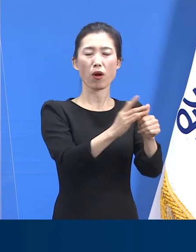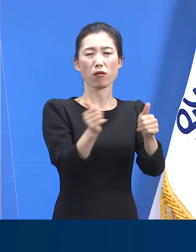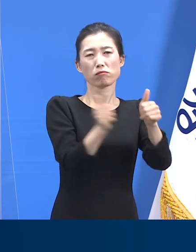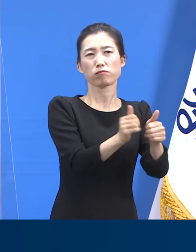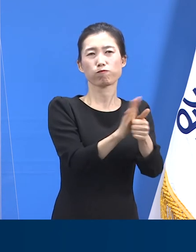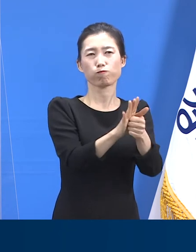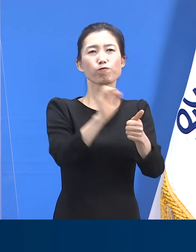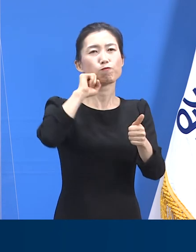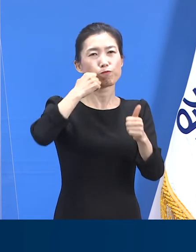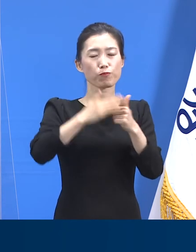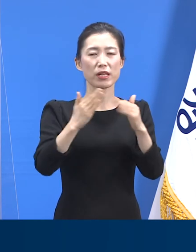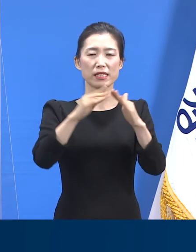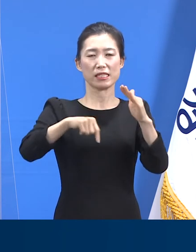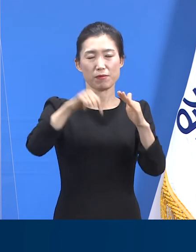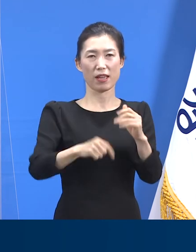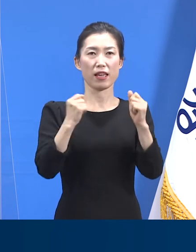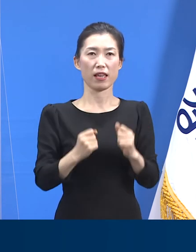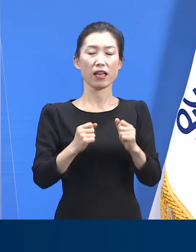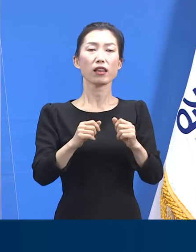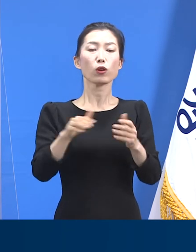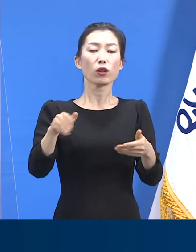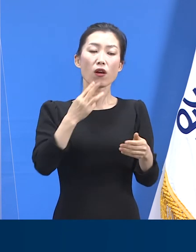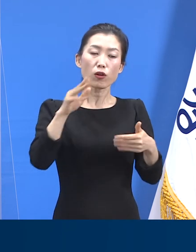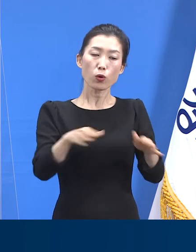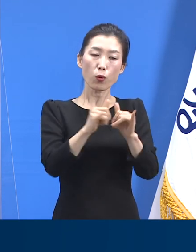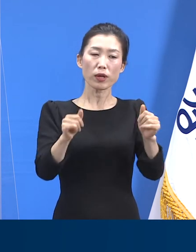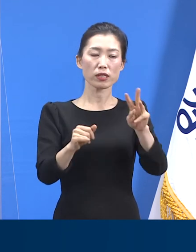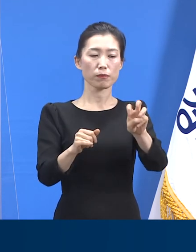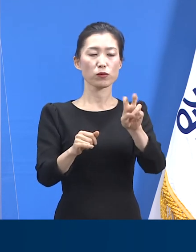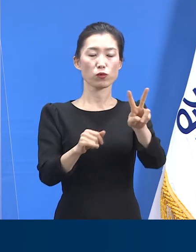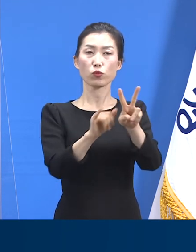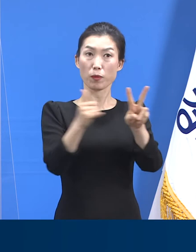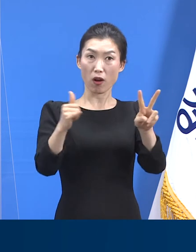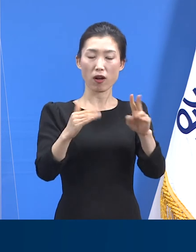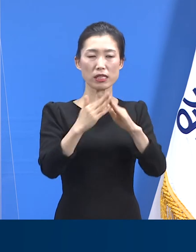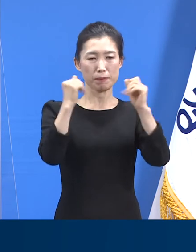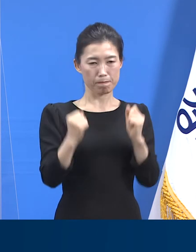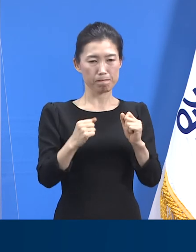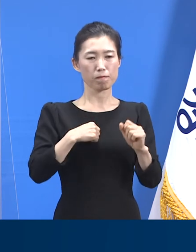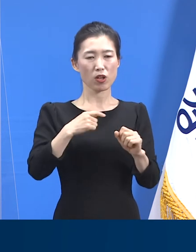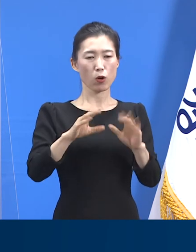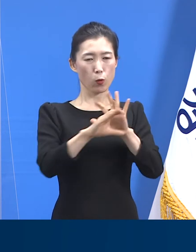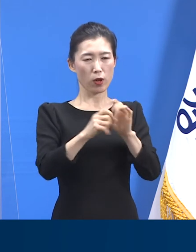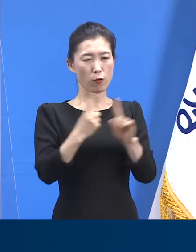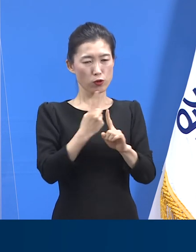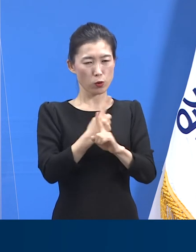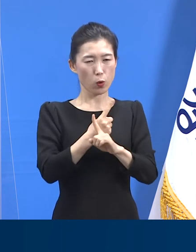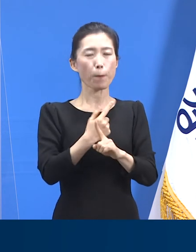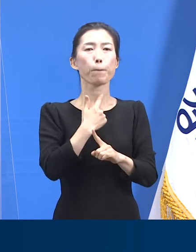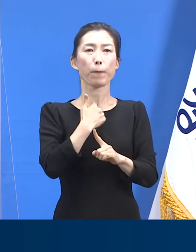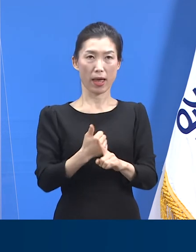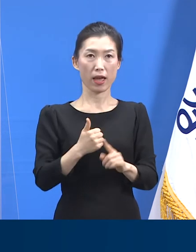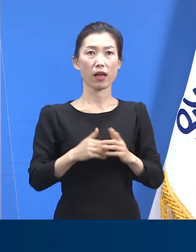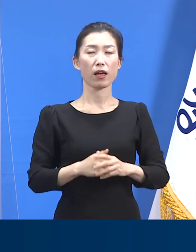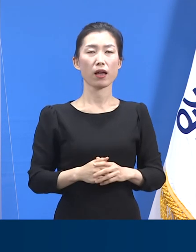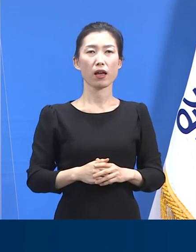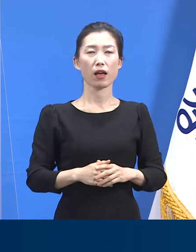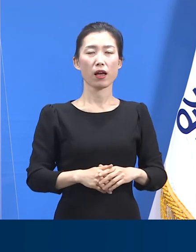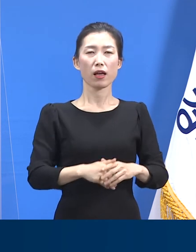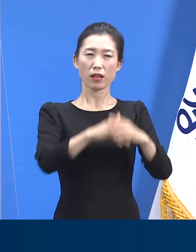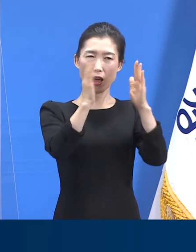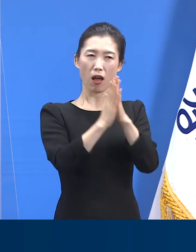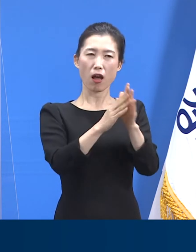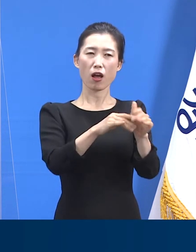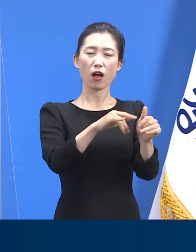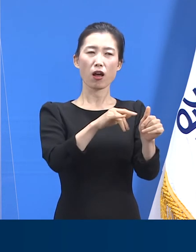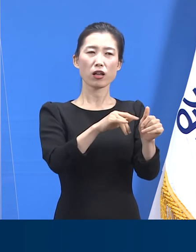24가정에서 32명의 도민이 자가치료 프로그램을 활용하여 관리를 받았습니다. 전체 인원수와